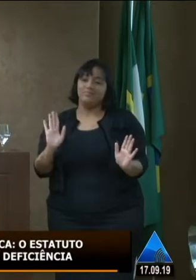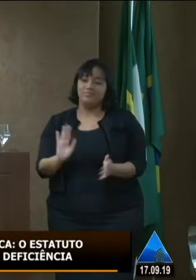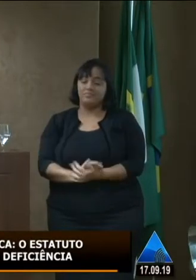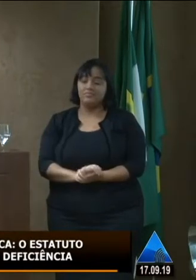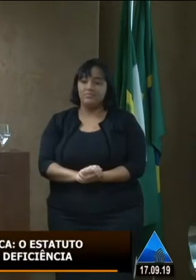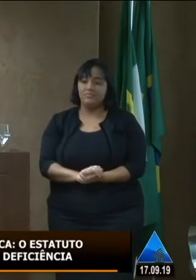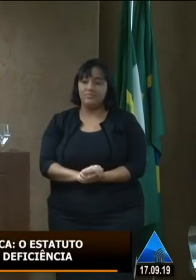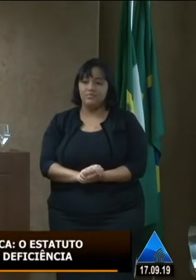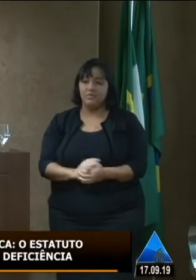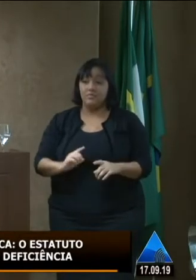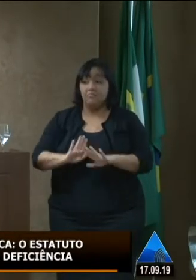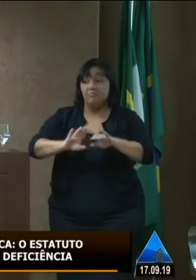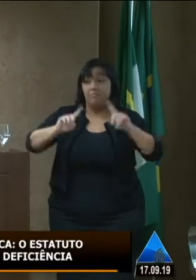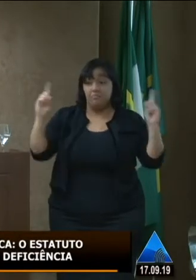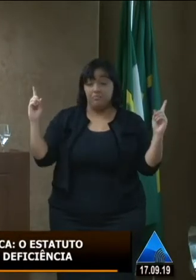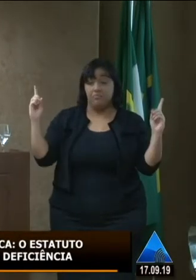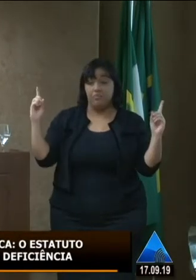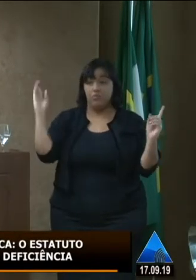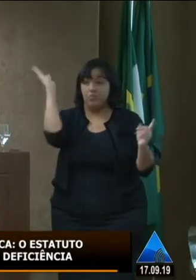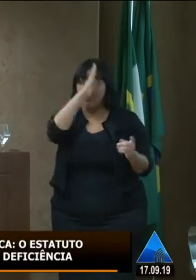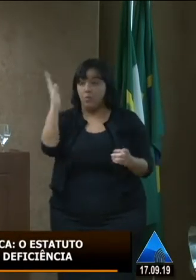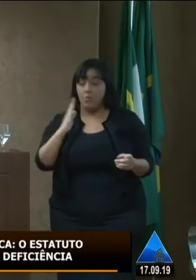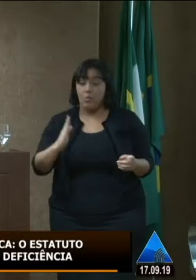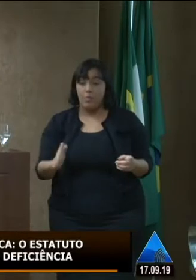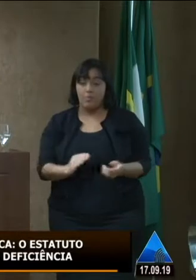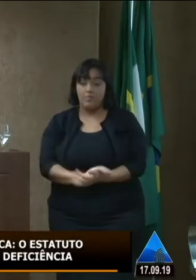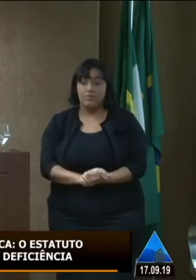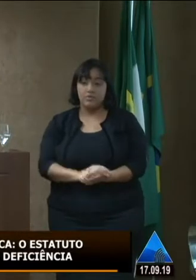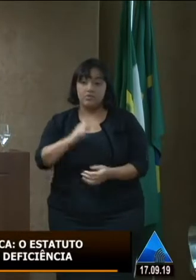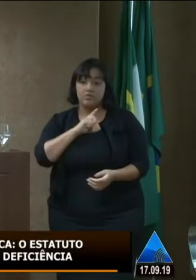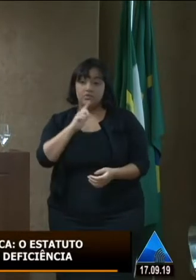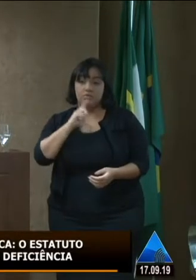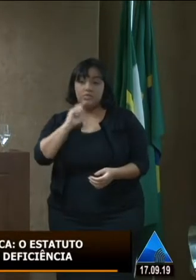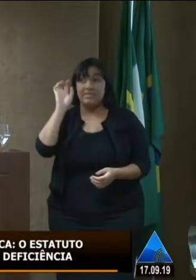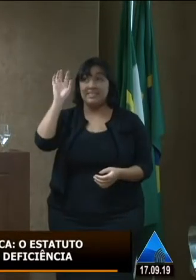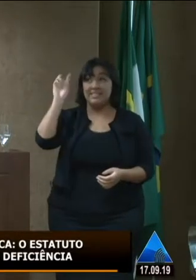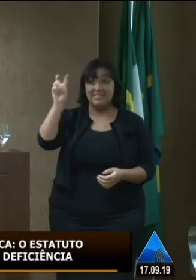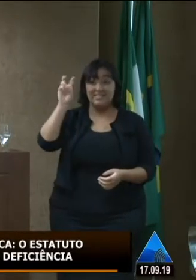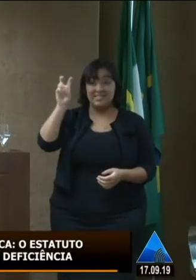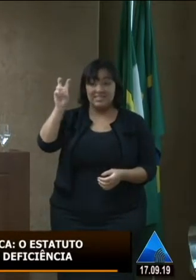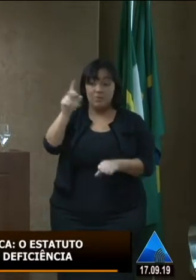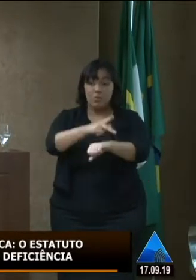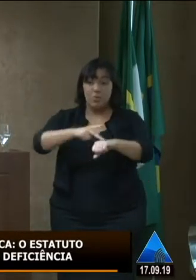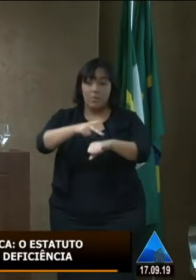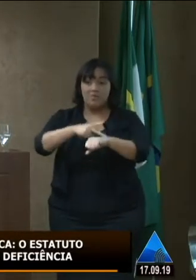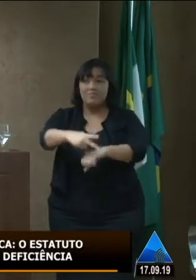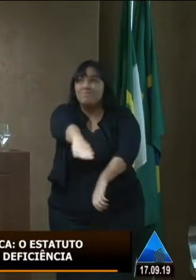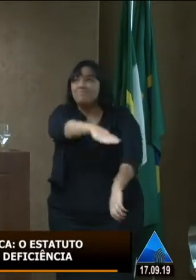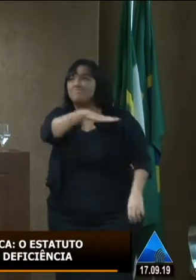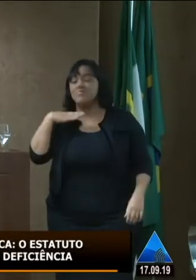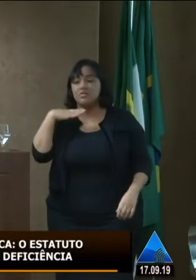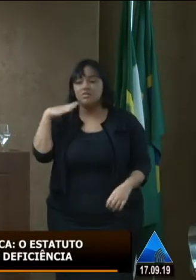paralelamente a isso o Brasil desponta entre os cinco países do mundo que mais mata crianças e adolescentes